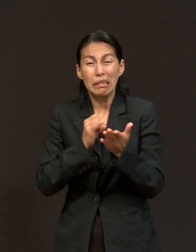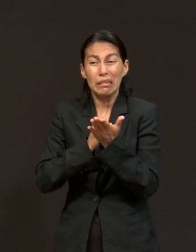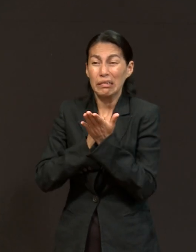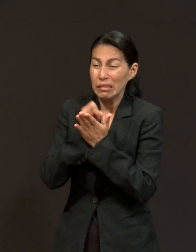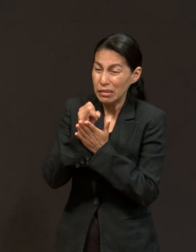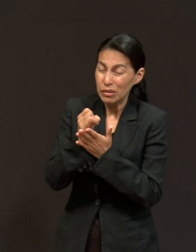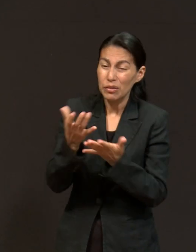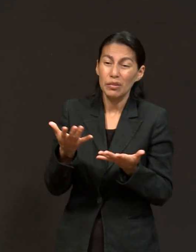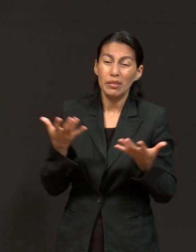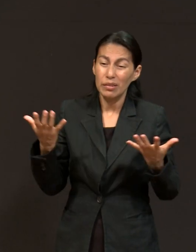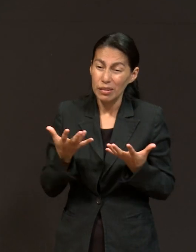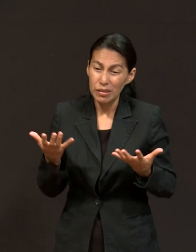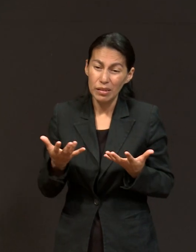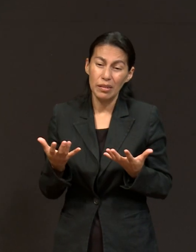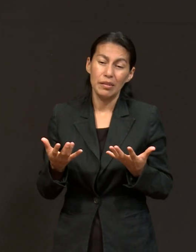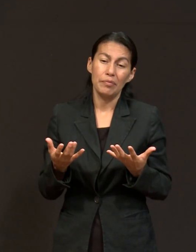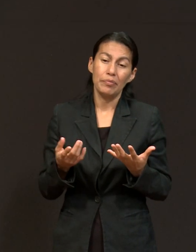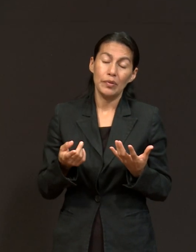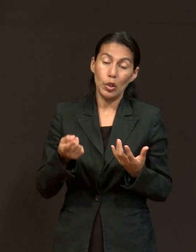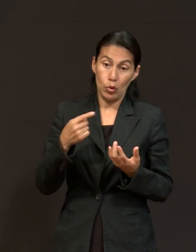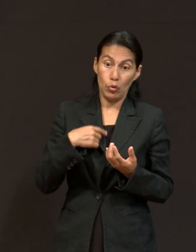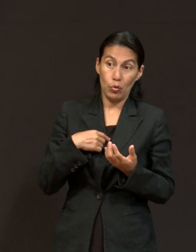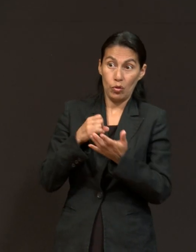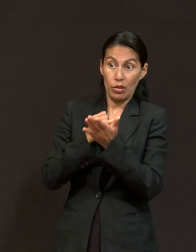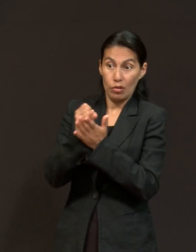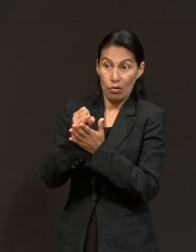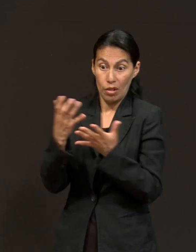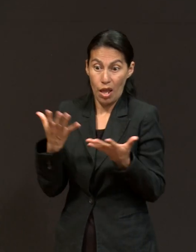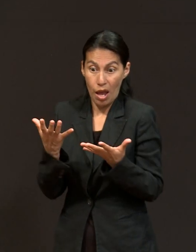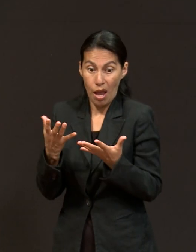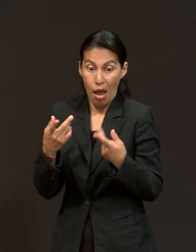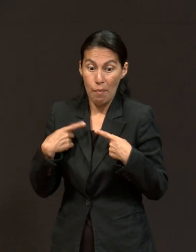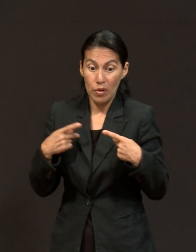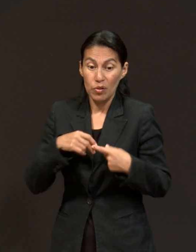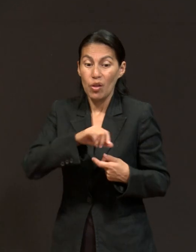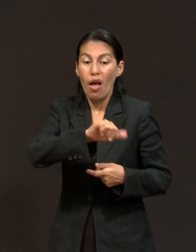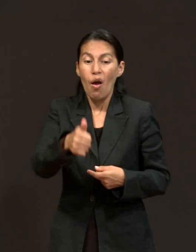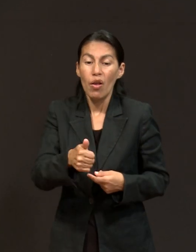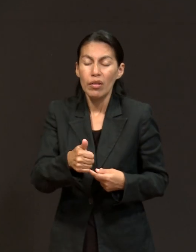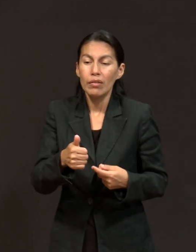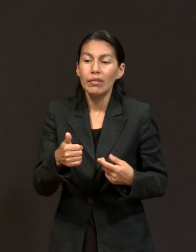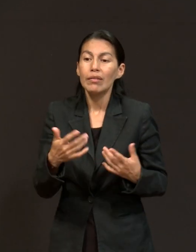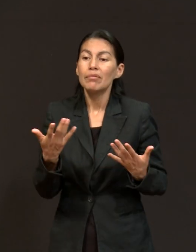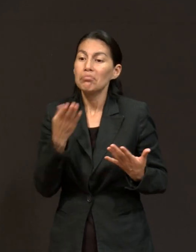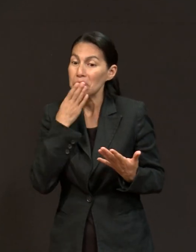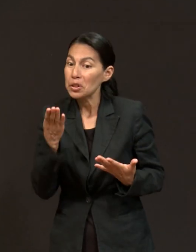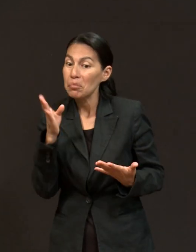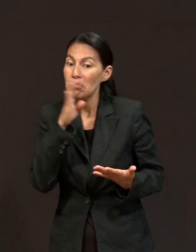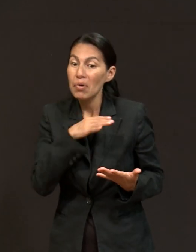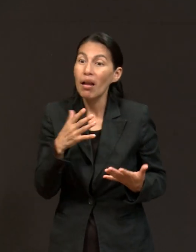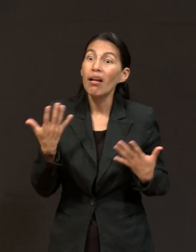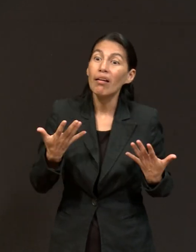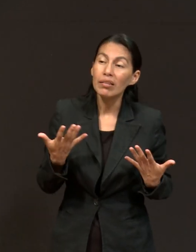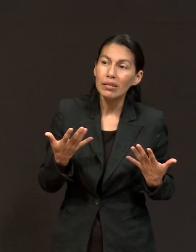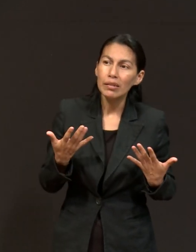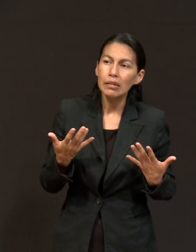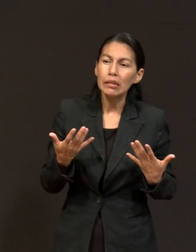decisiones, porque cada decisión que tomes impacta la vida de otros, es realmente, te lleva a tomar, a estar